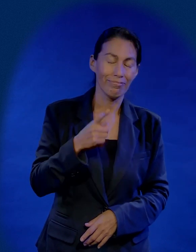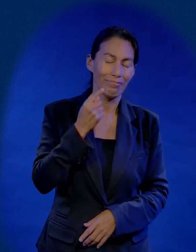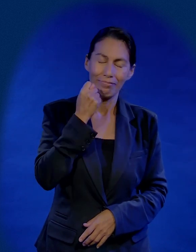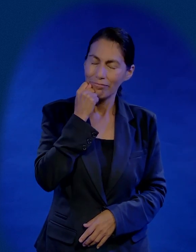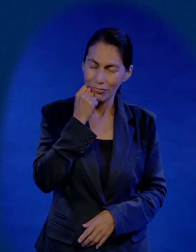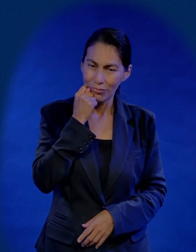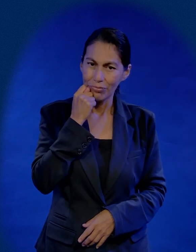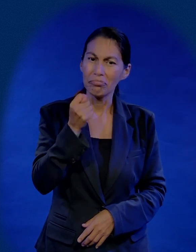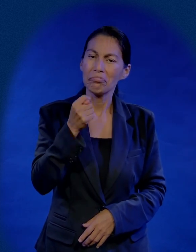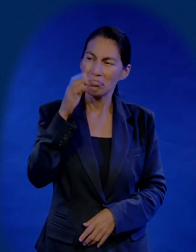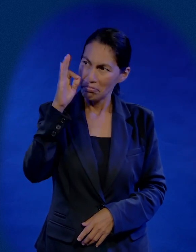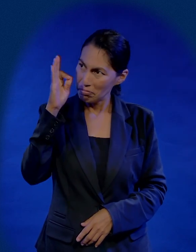hace muchos años